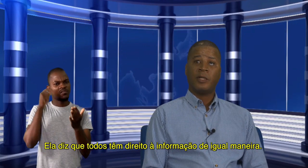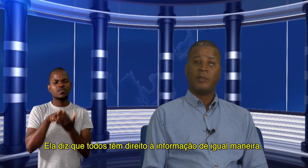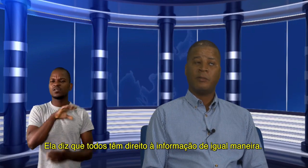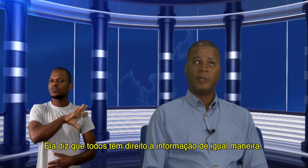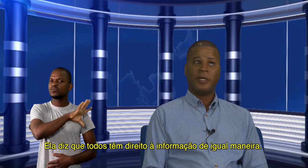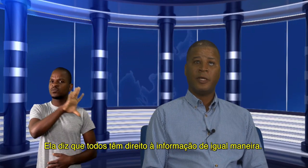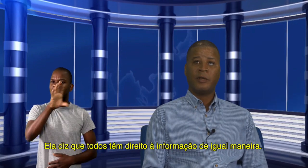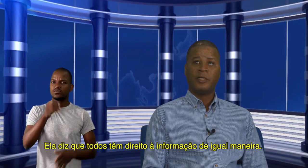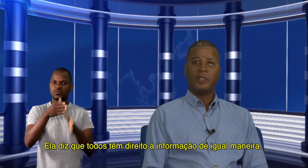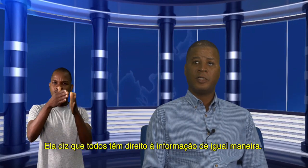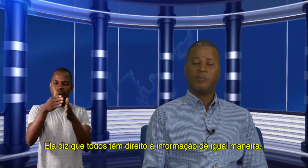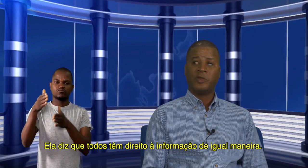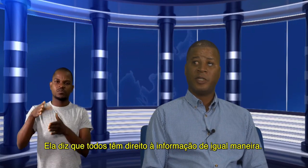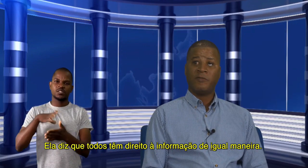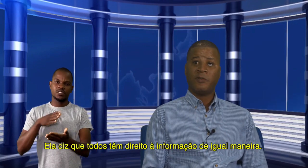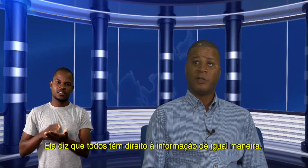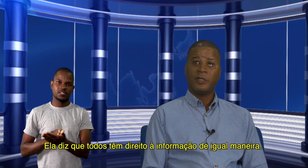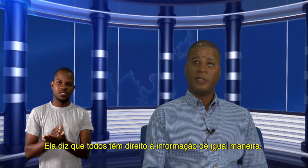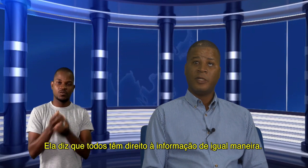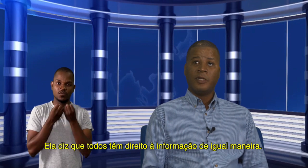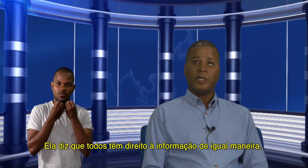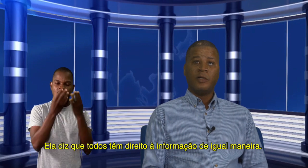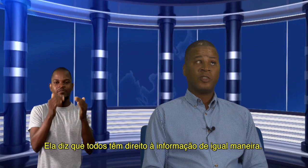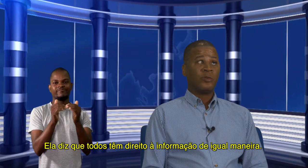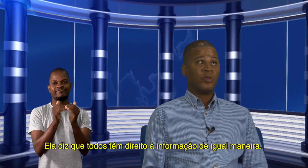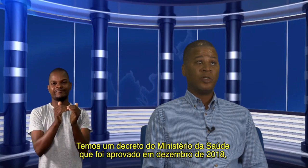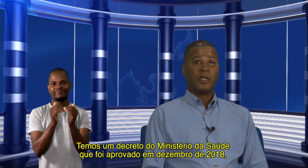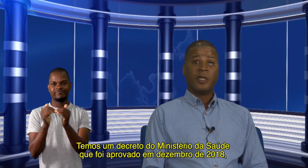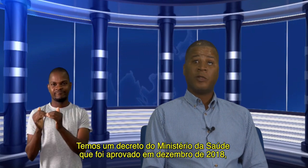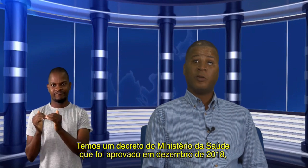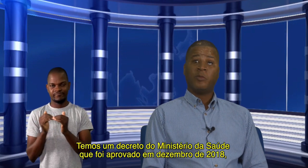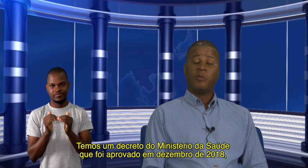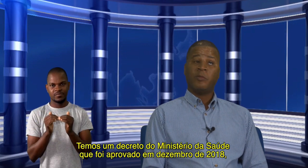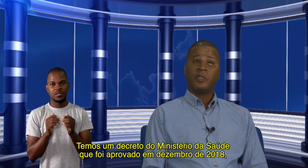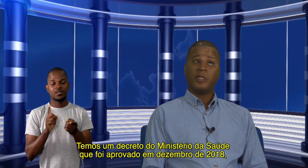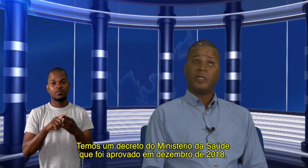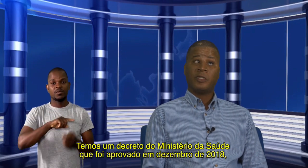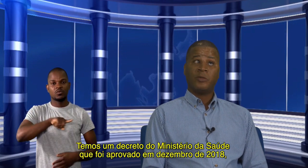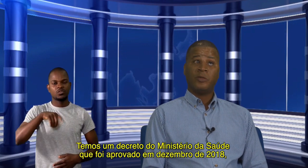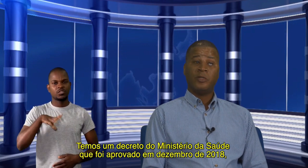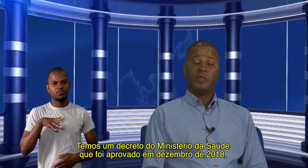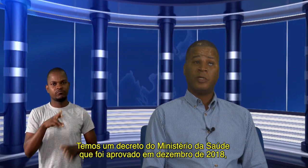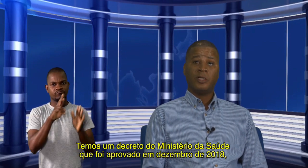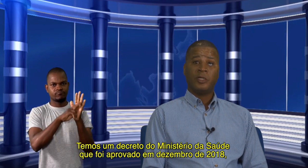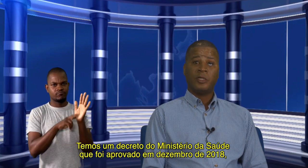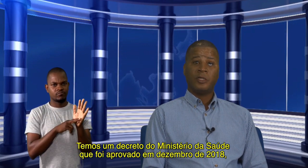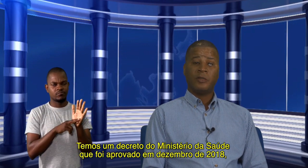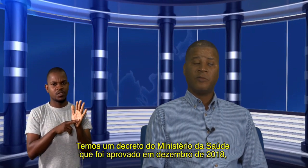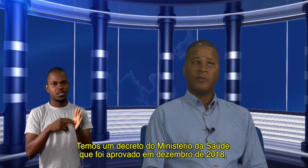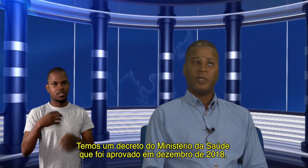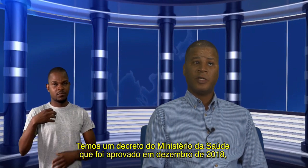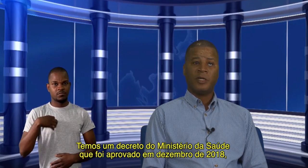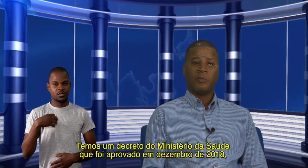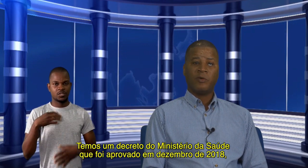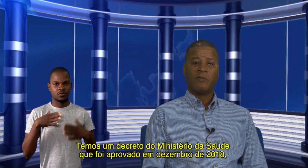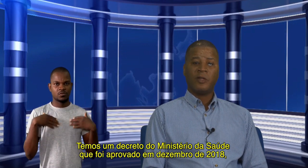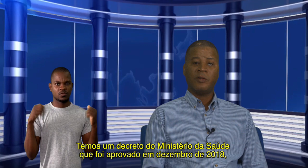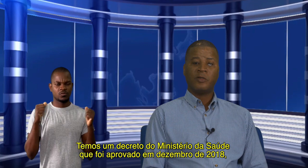maneira de por aí fora e nós temos um decreto do próprio Ministério da Saúde que foi aprovado em